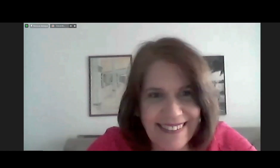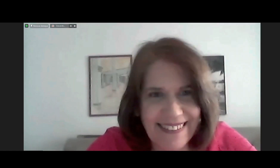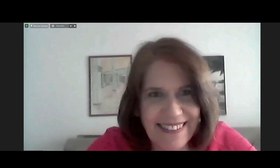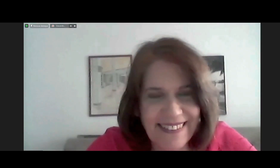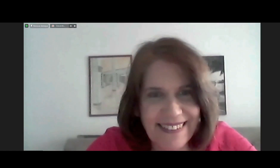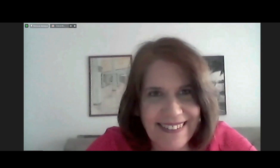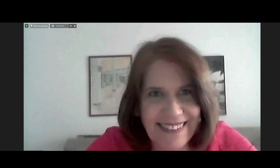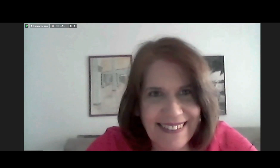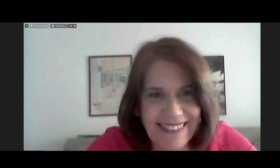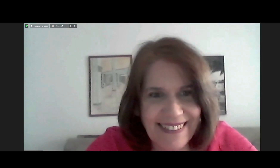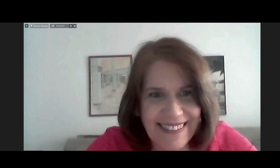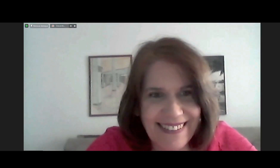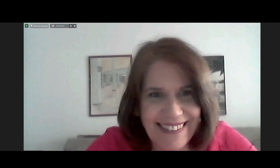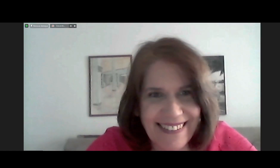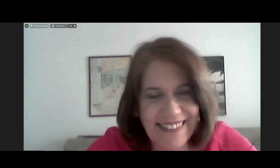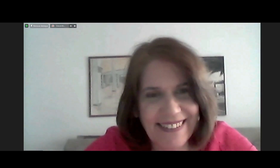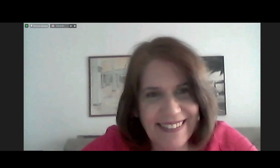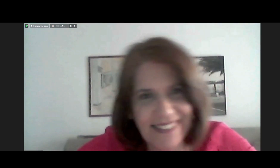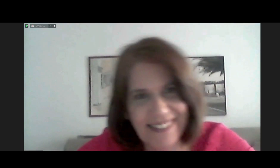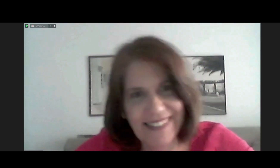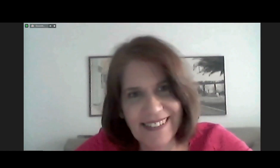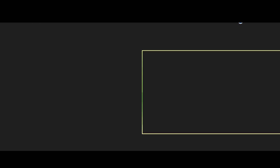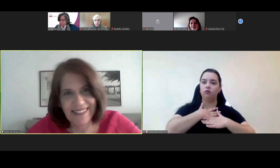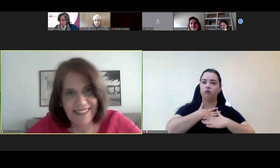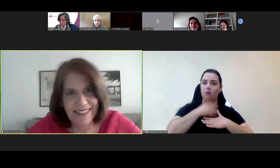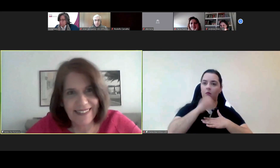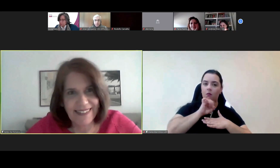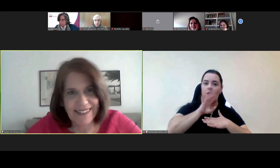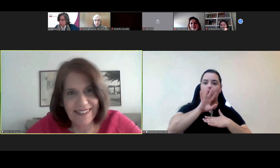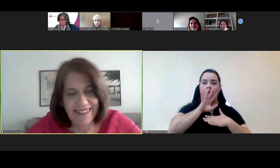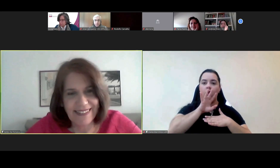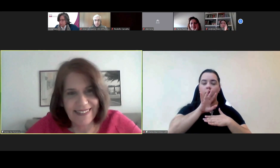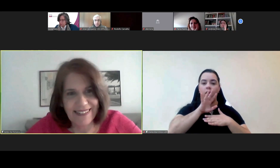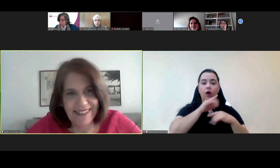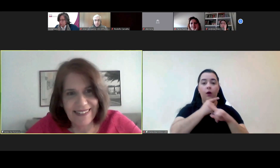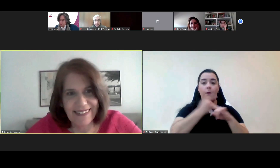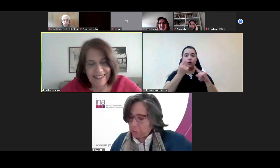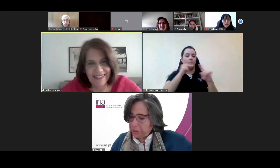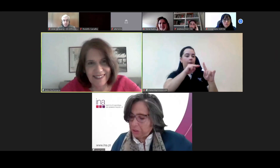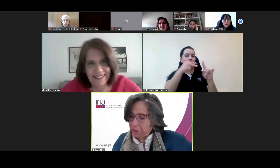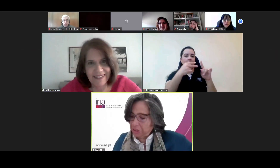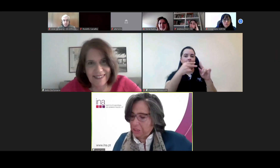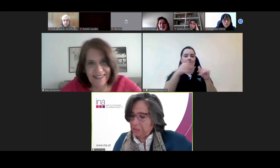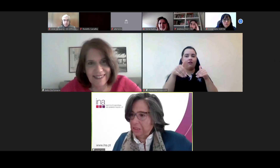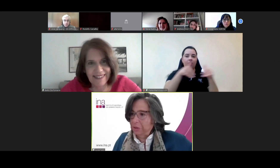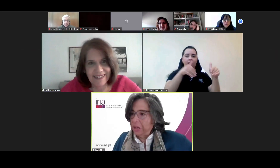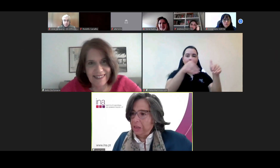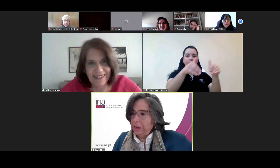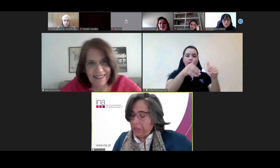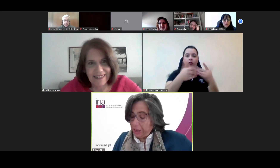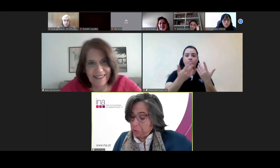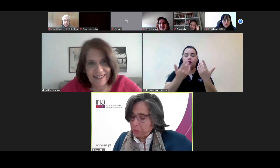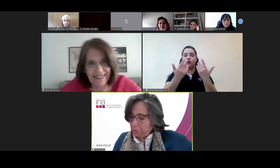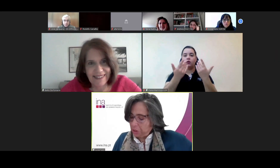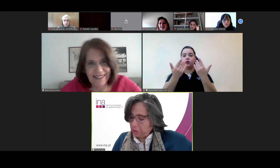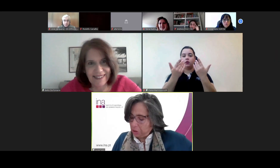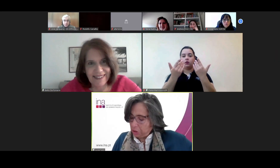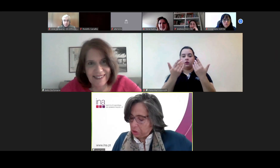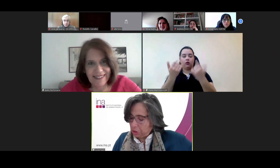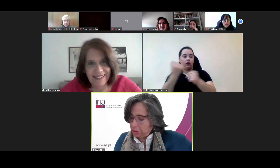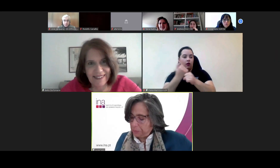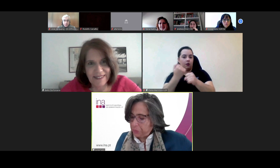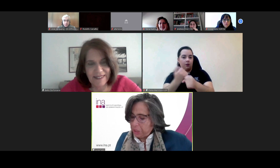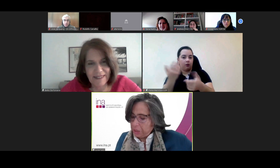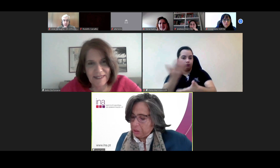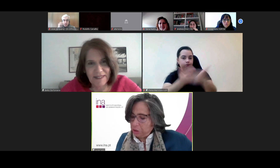Assustadoramente no bom sentido, porque de facto esta perspetiva de caminho, esta perspetiva de interação é a perspetiva que